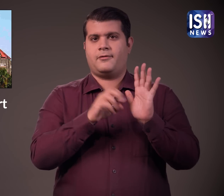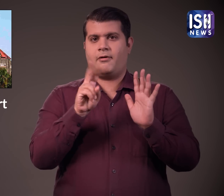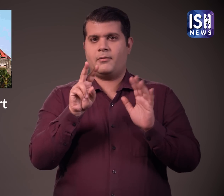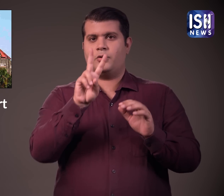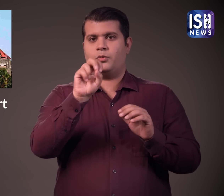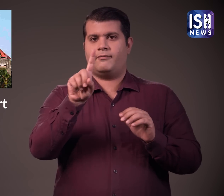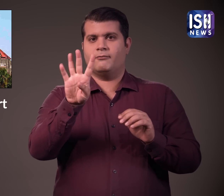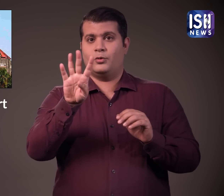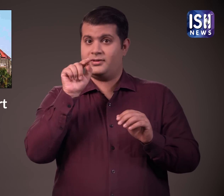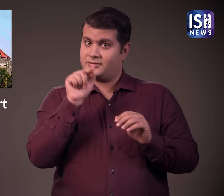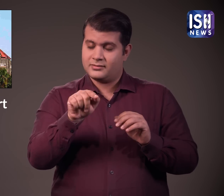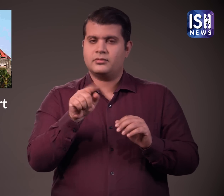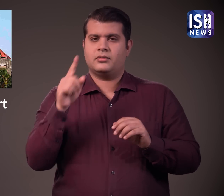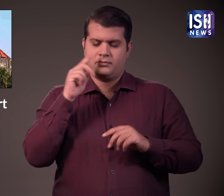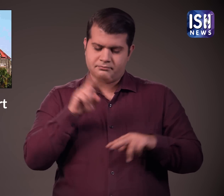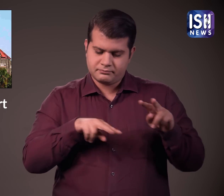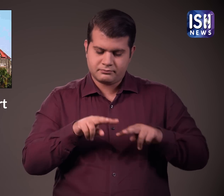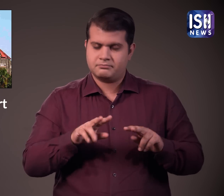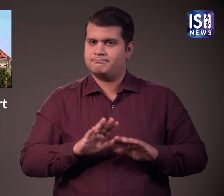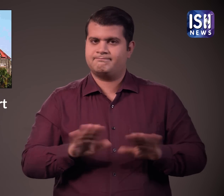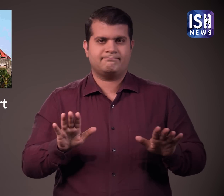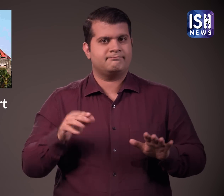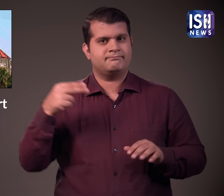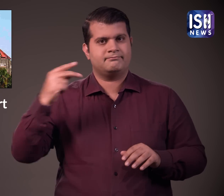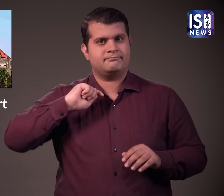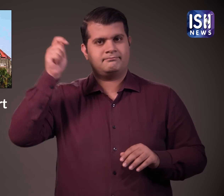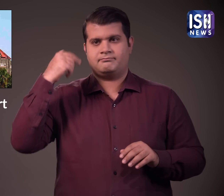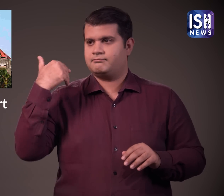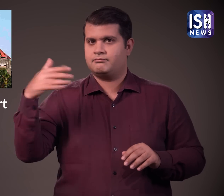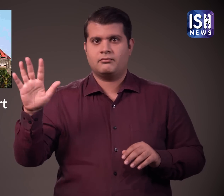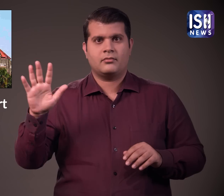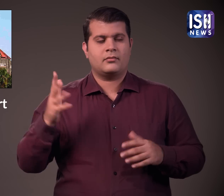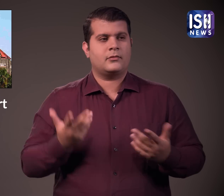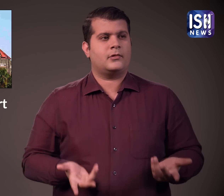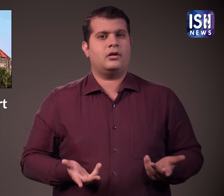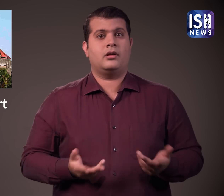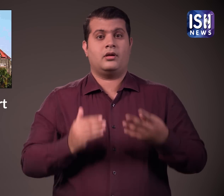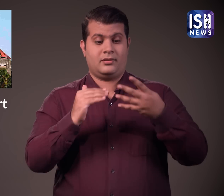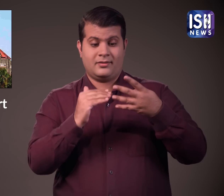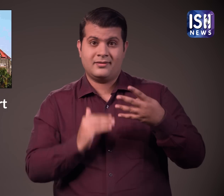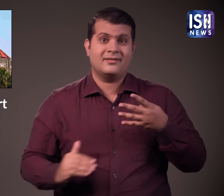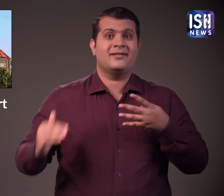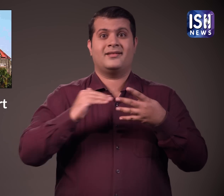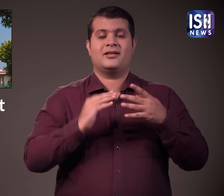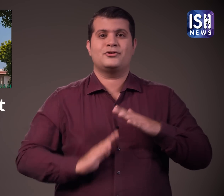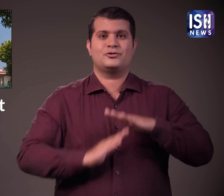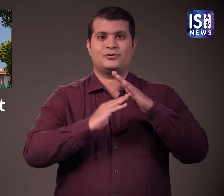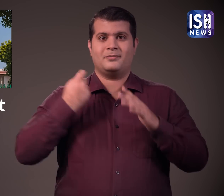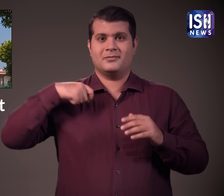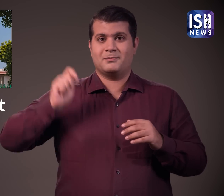जुलाई 2016 को सुप्रीम